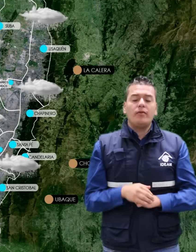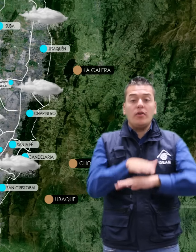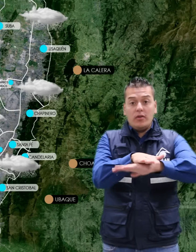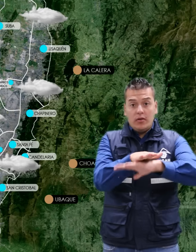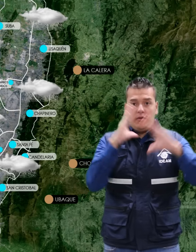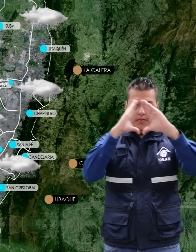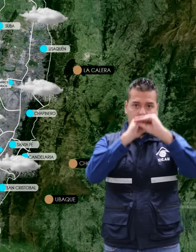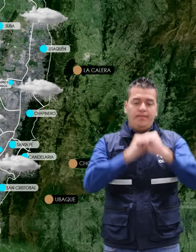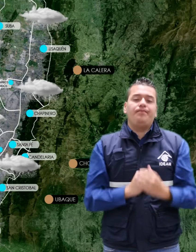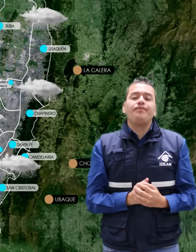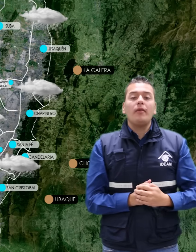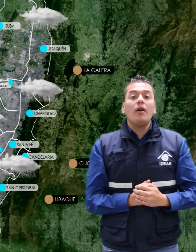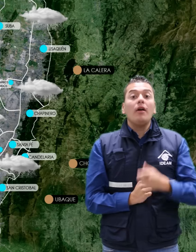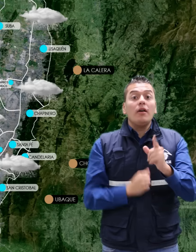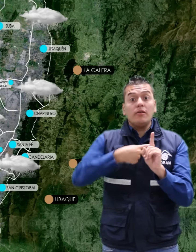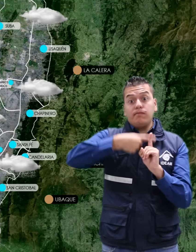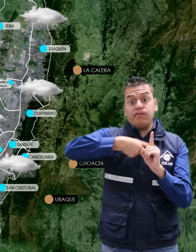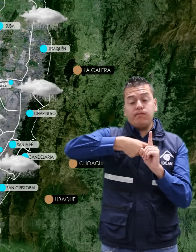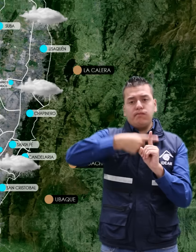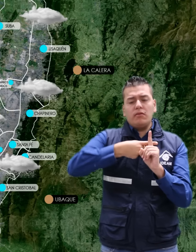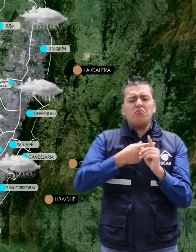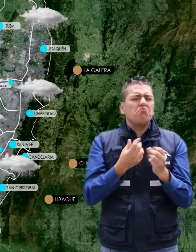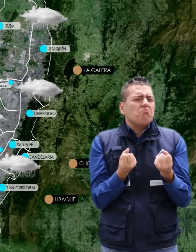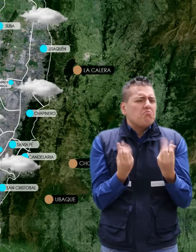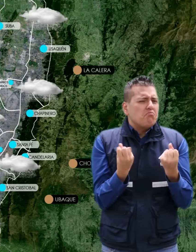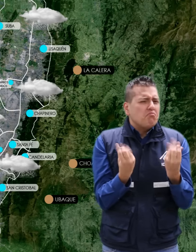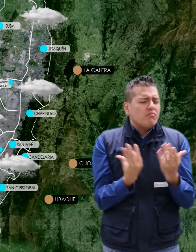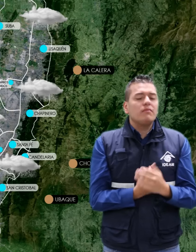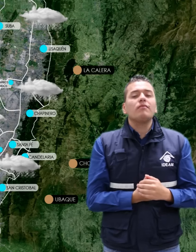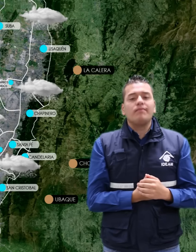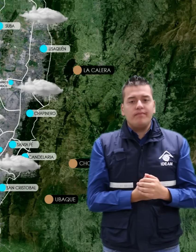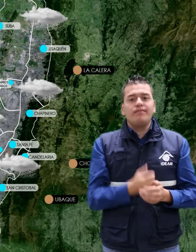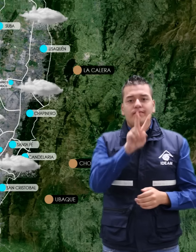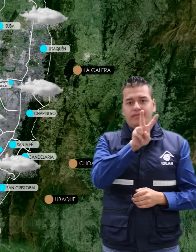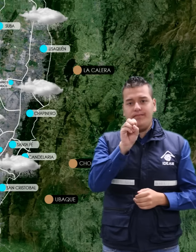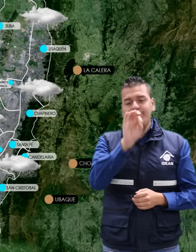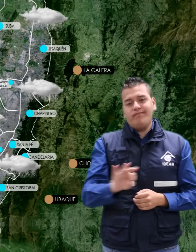noche. La temperatura máxima del aire oscilará entre los 20 grados Celsius.